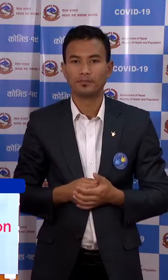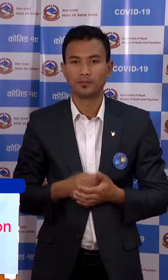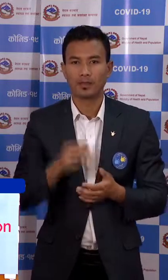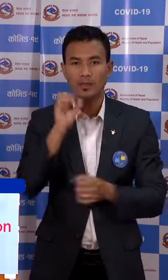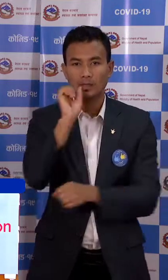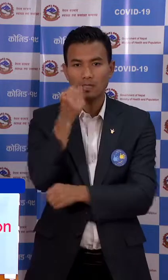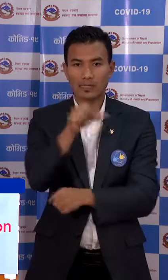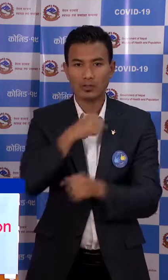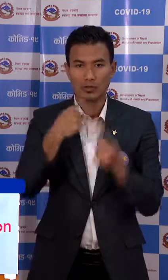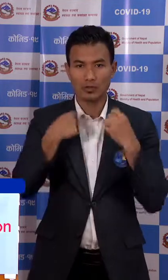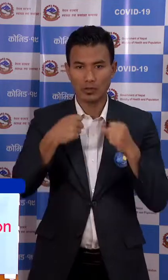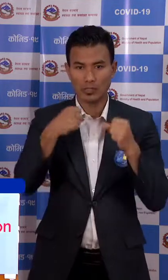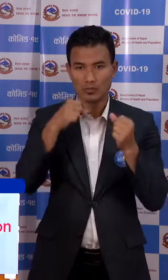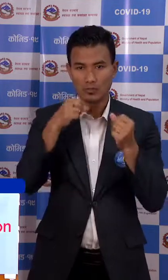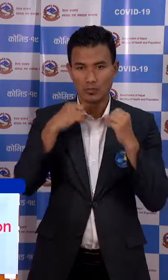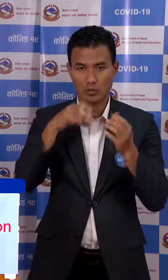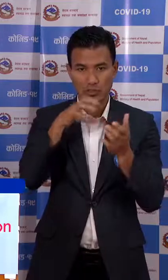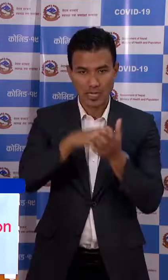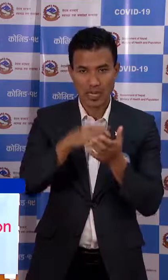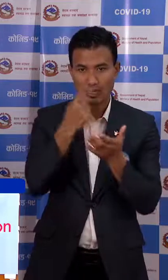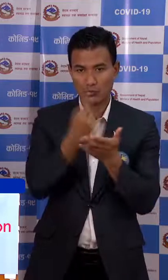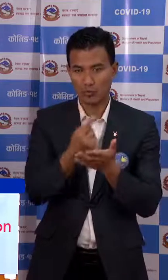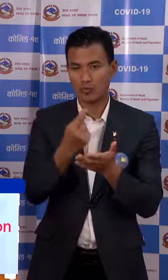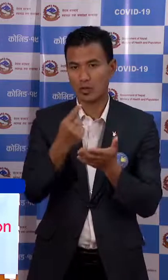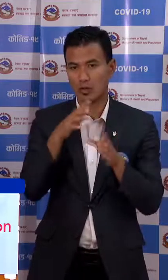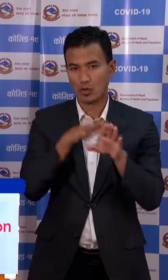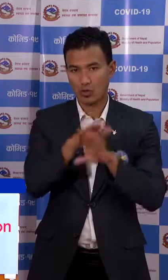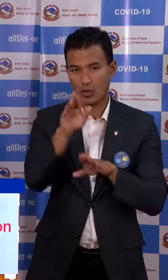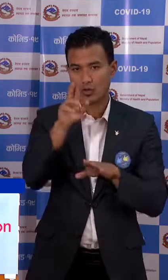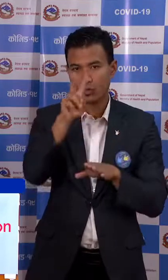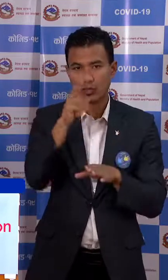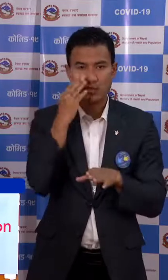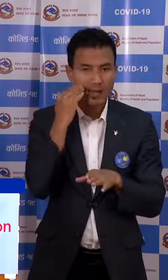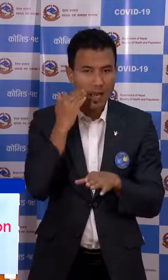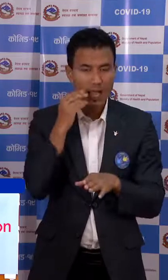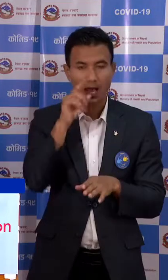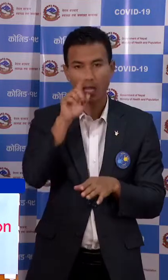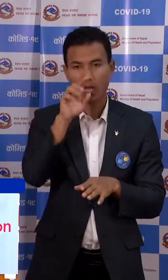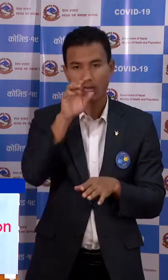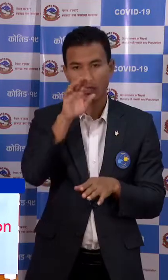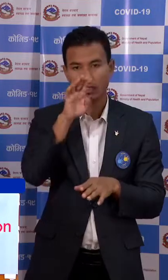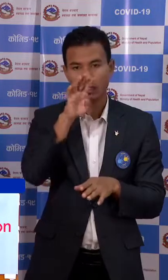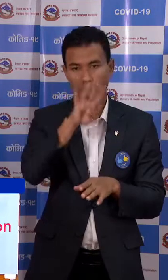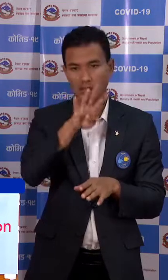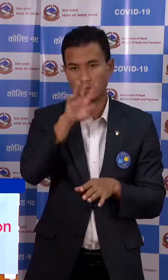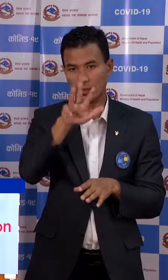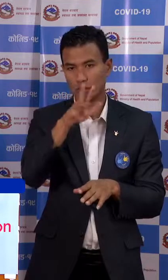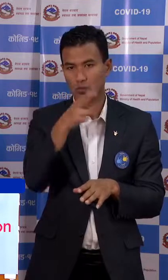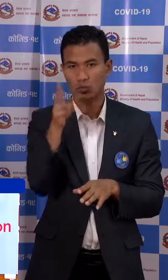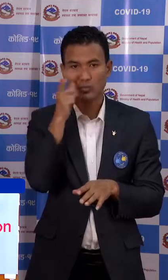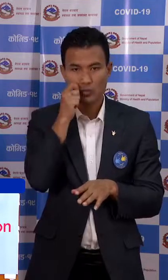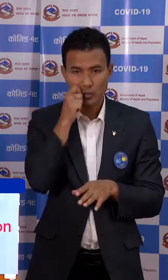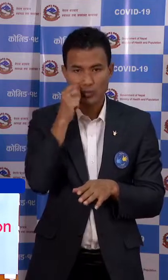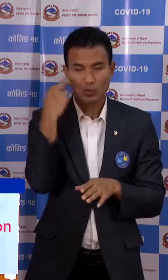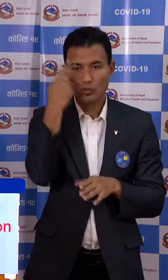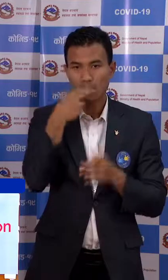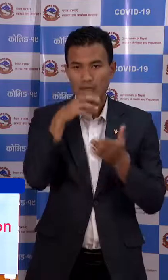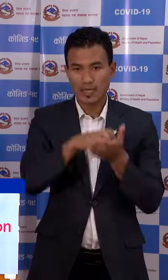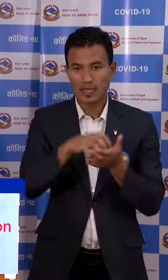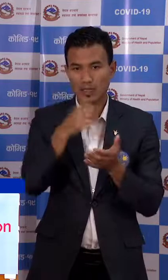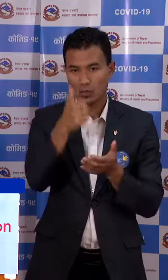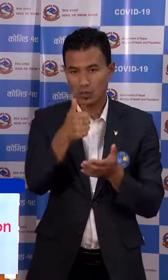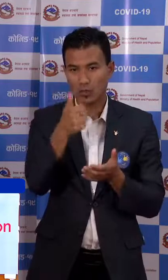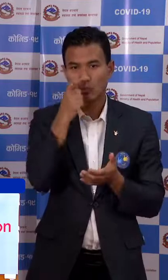राष्टिय जनस्वात्त पर्योक्साला का फंडो मा रौता अट का 2 महिला र 99 पुरुस रुपंदे का 6